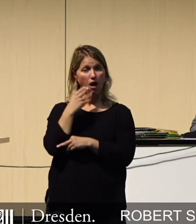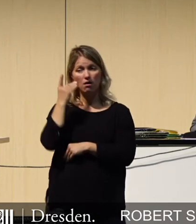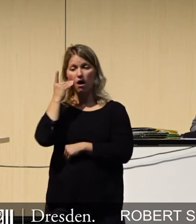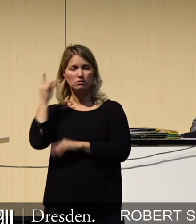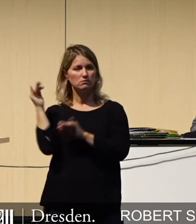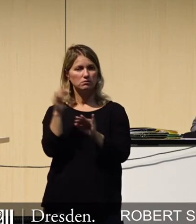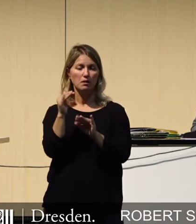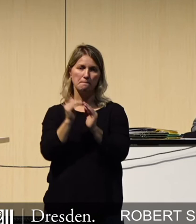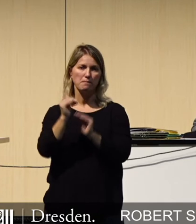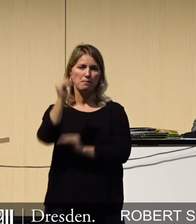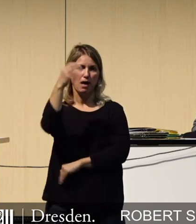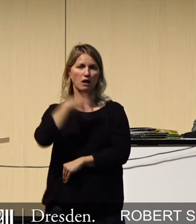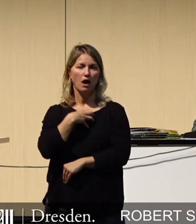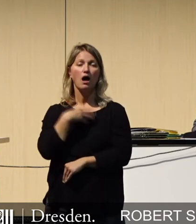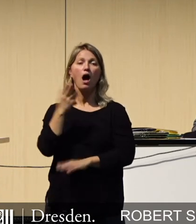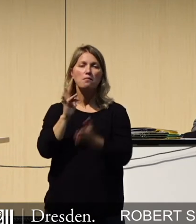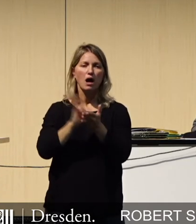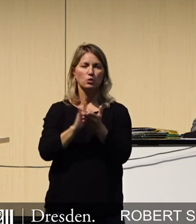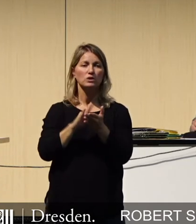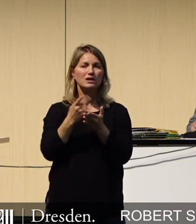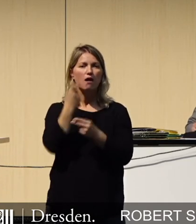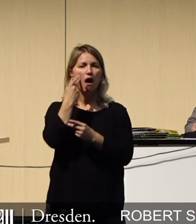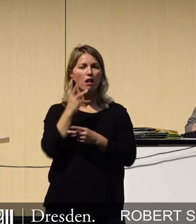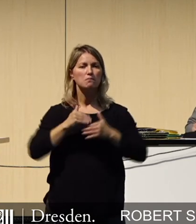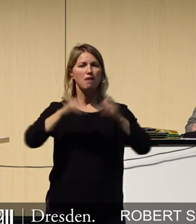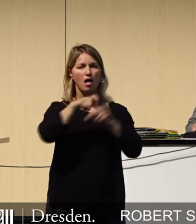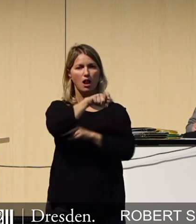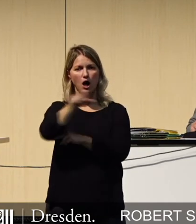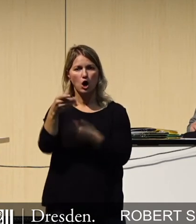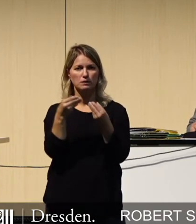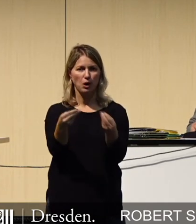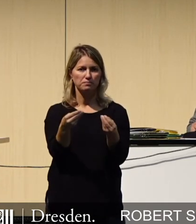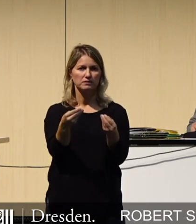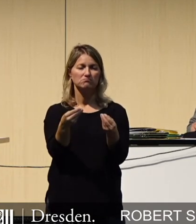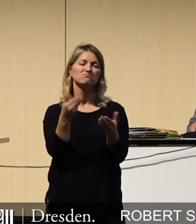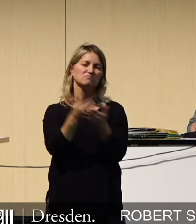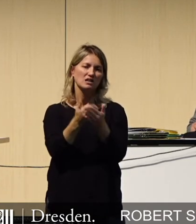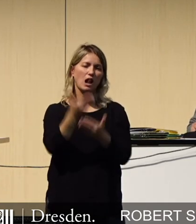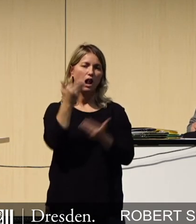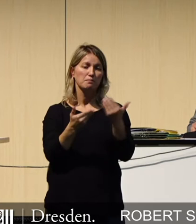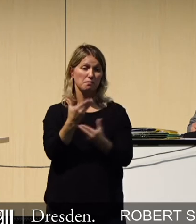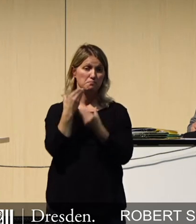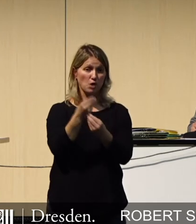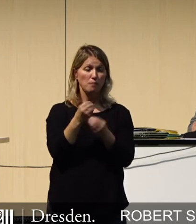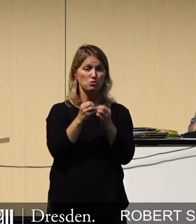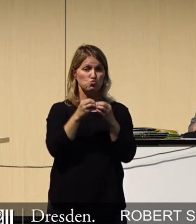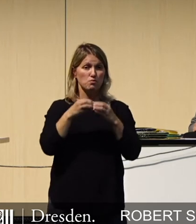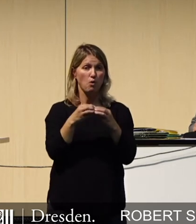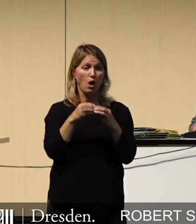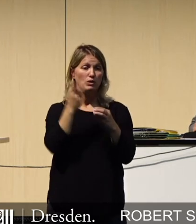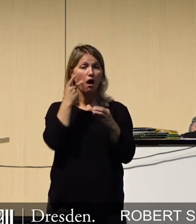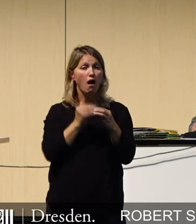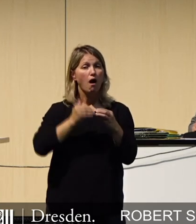Das liegt aber daran, dass immer mehr Menschen ein solch hohes Alter erreichen und natürlich die Wahrscheinlichkeit, einen Tumor zu entwickeln, hohen Alter